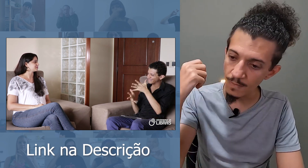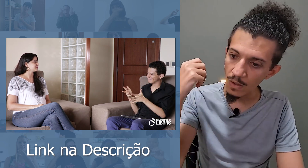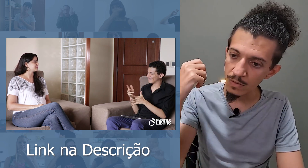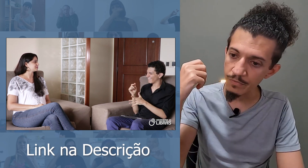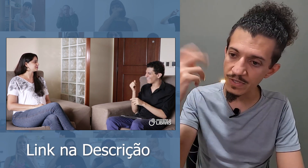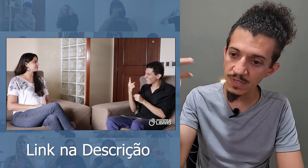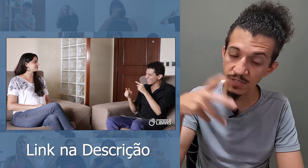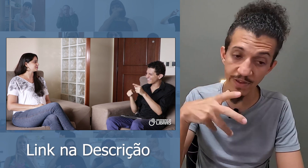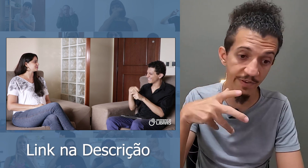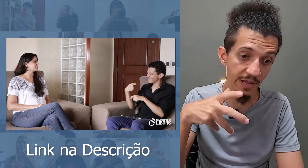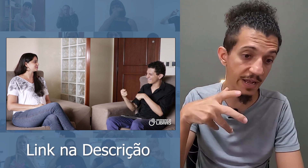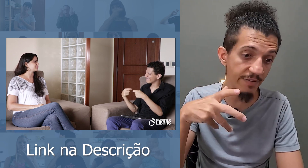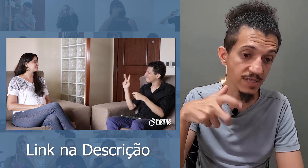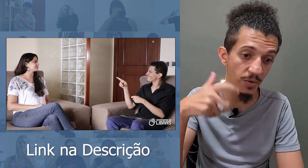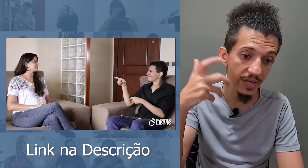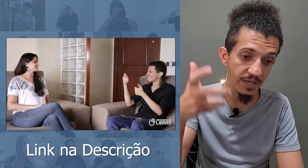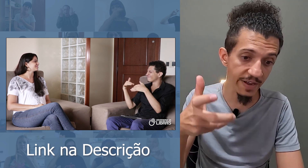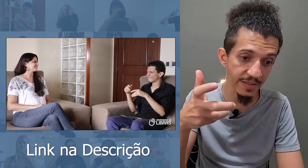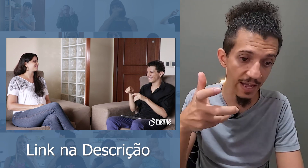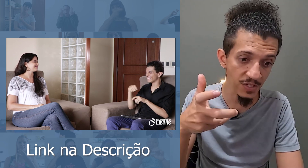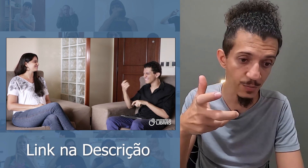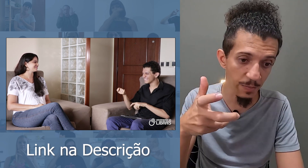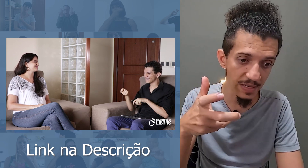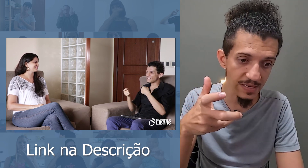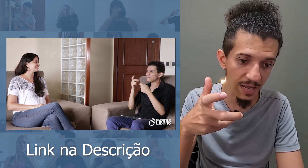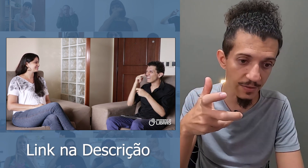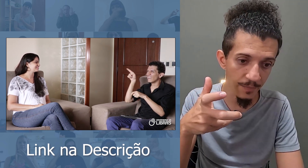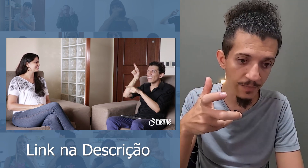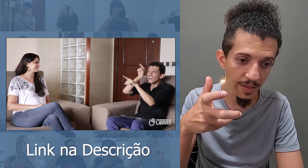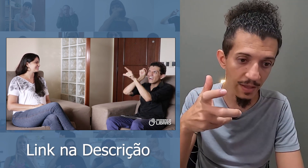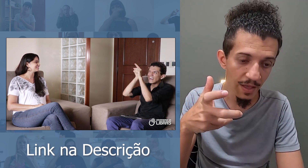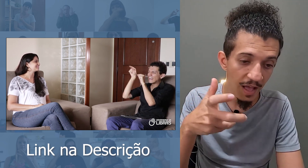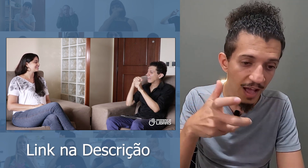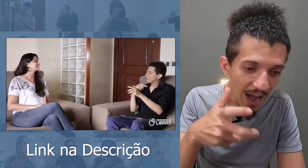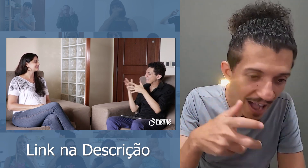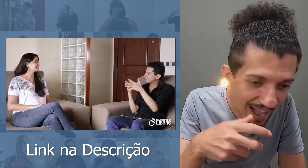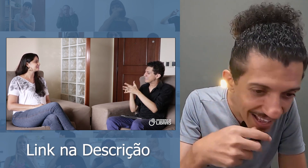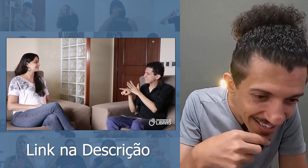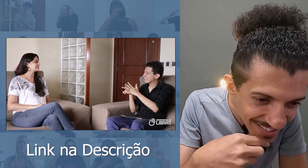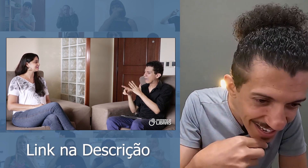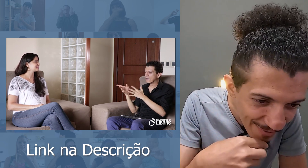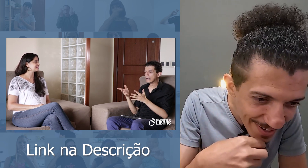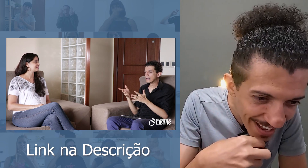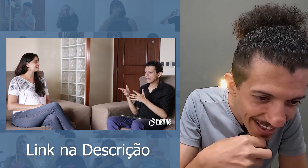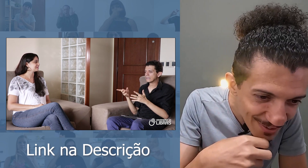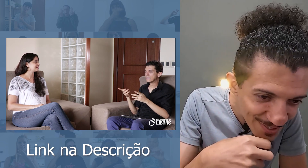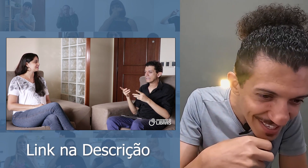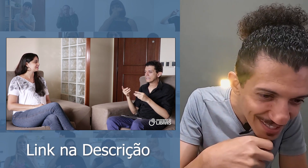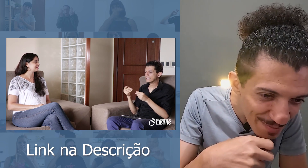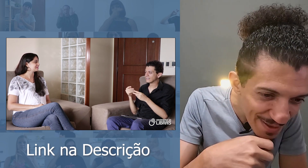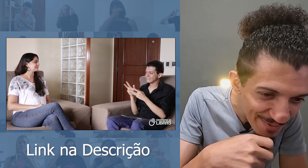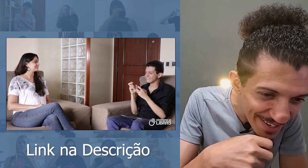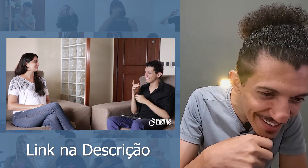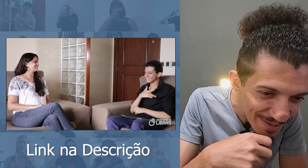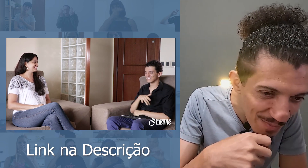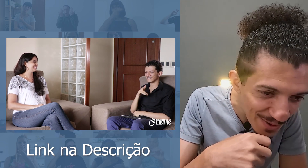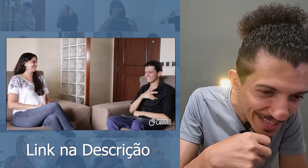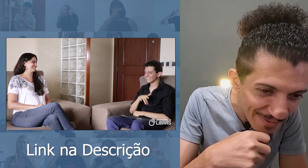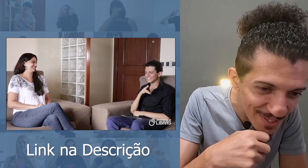Talvez quando você estiver vendo a gravação aqui, já vai estar disponibilizado. Ah, Elin de Nava Gato, seja bem-vinda. Bom ter você